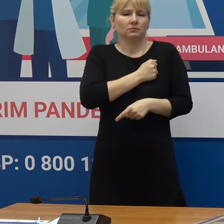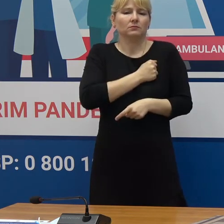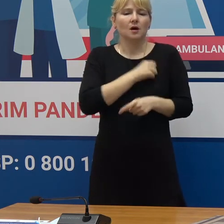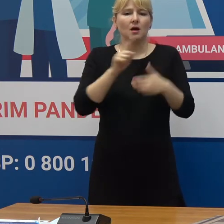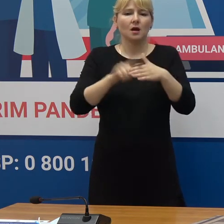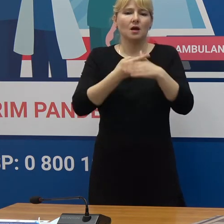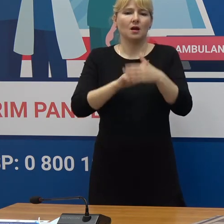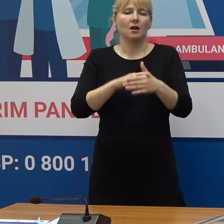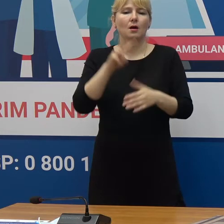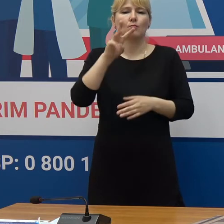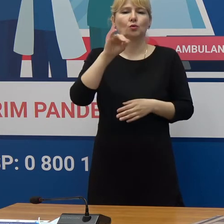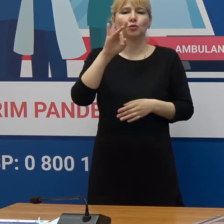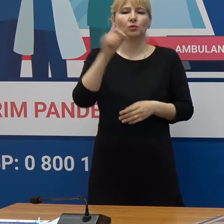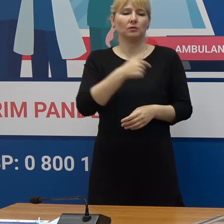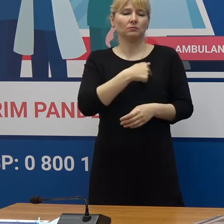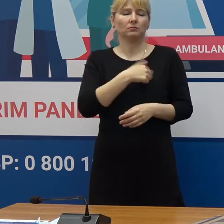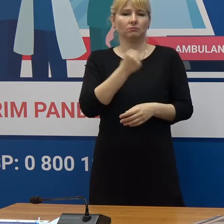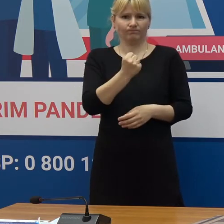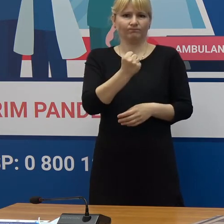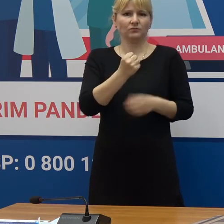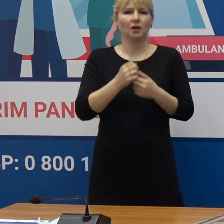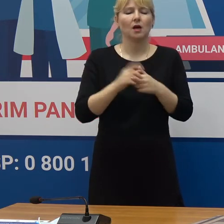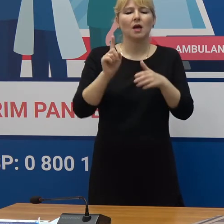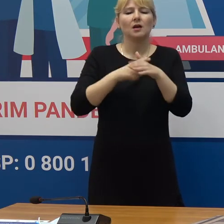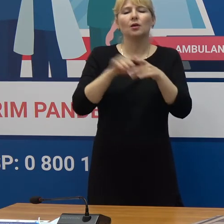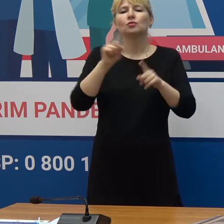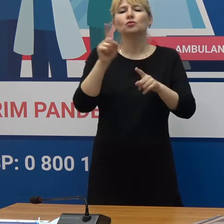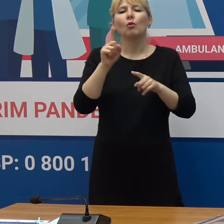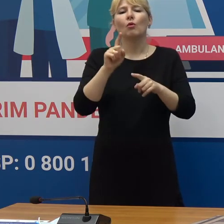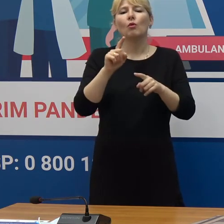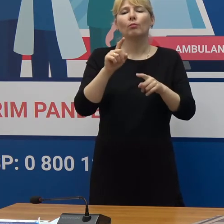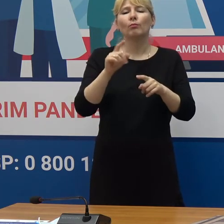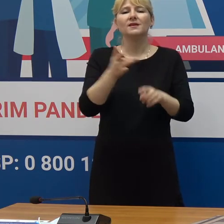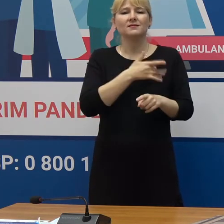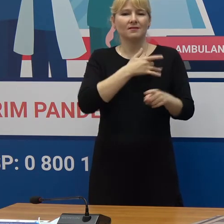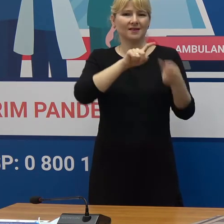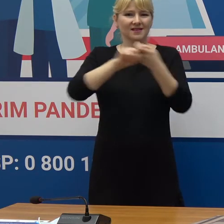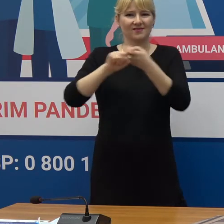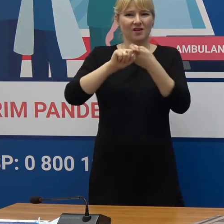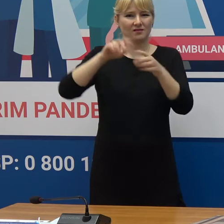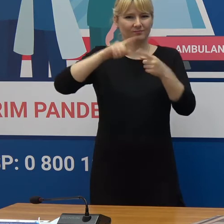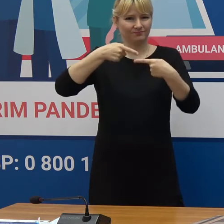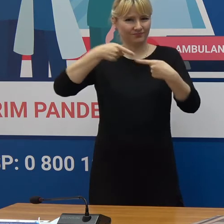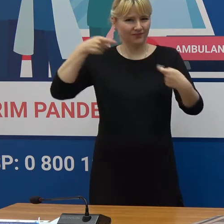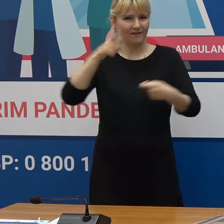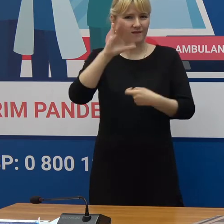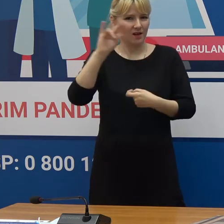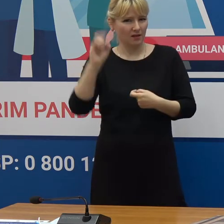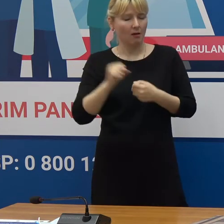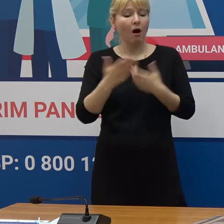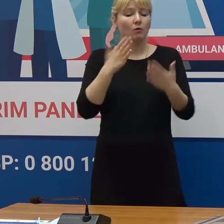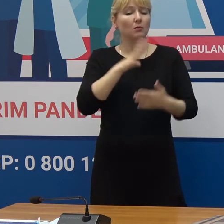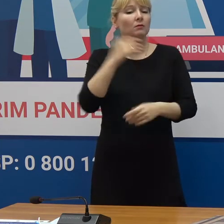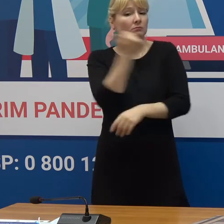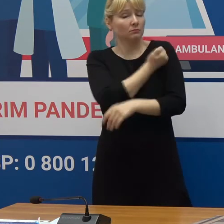mușcului cardiac sau pericardita, inflamația membranii cardiace Care pot apărea după vaccinare cu